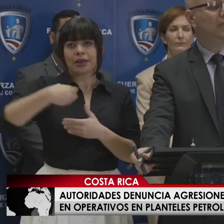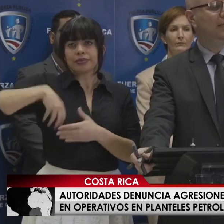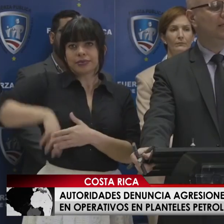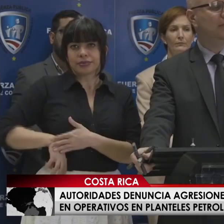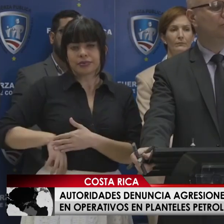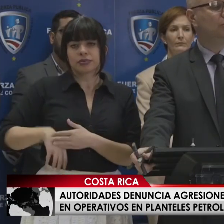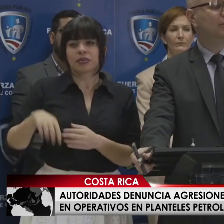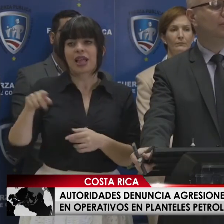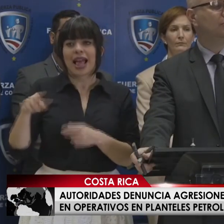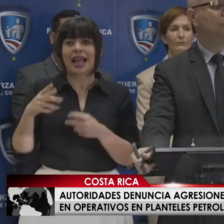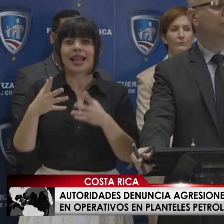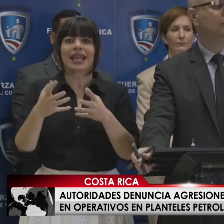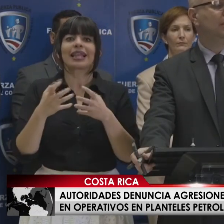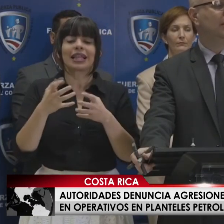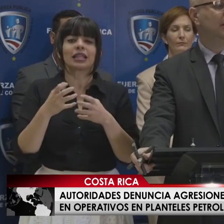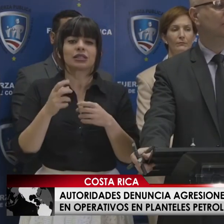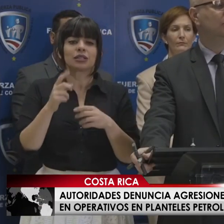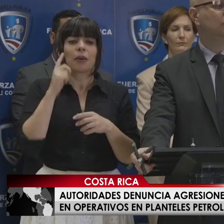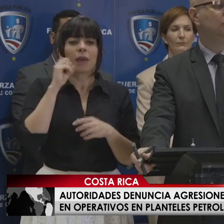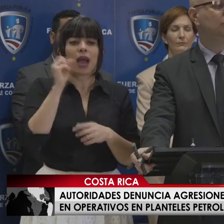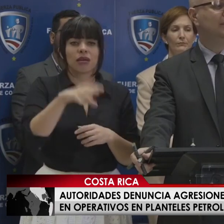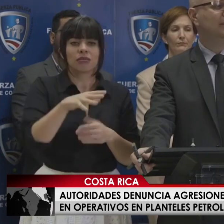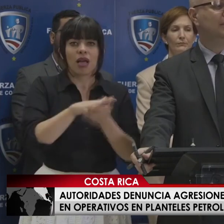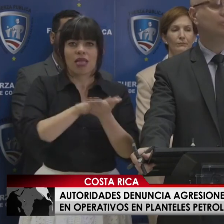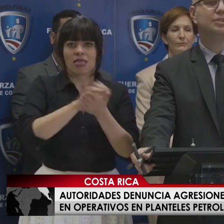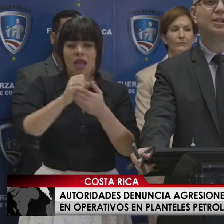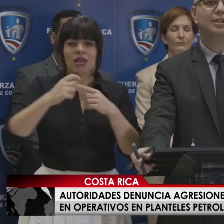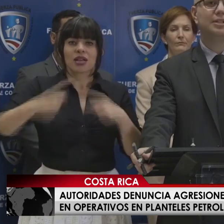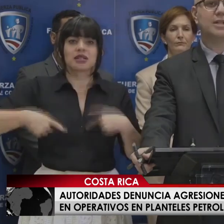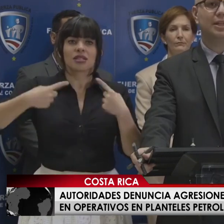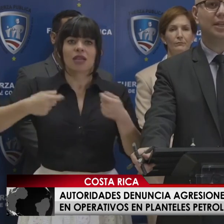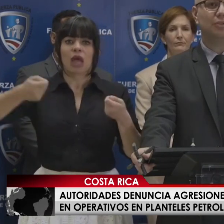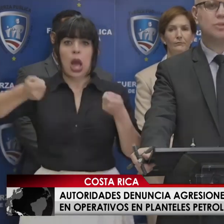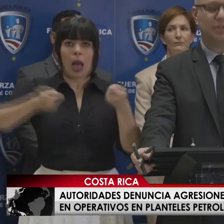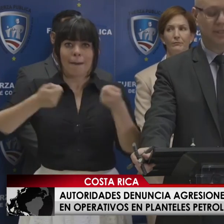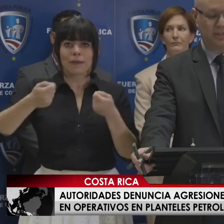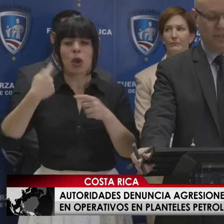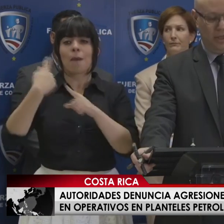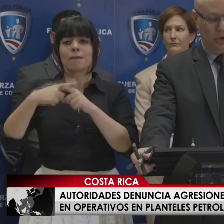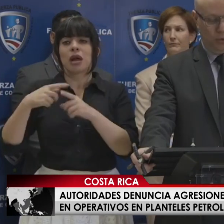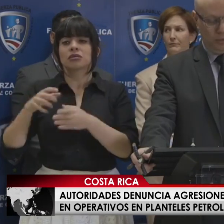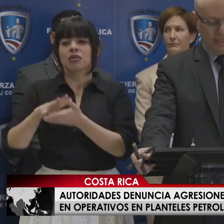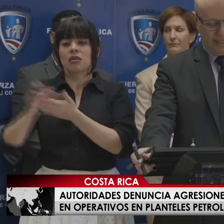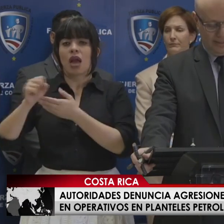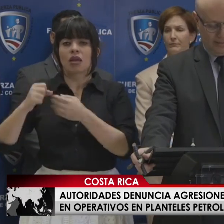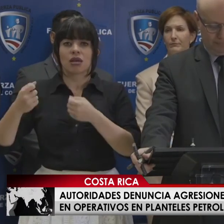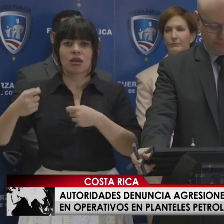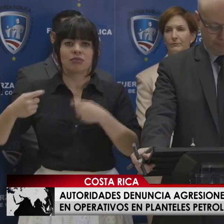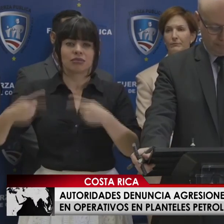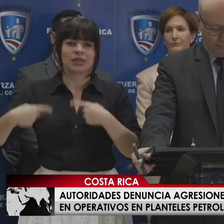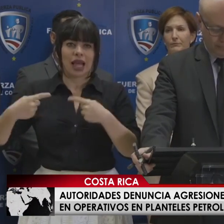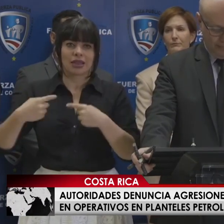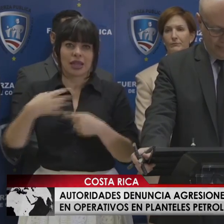total y absoluta intención de dañar las llantas de las cisternas y de dañar nuestras unidades.